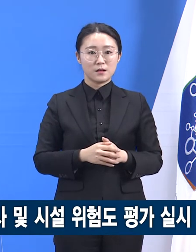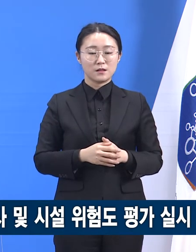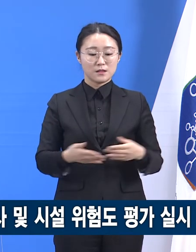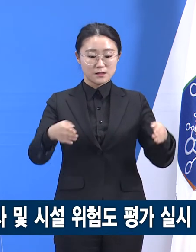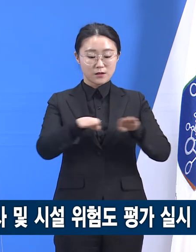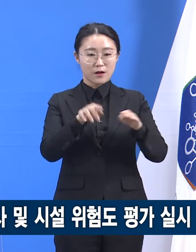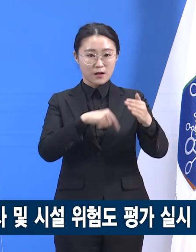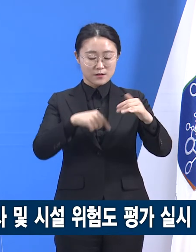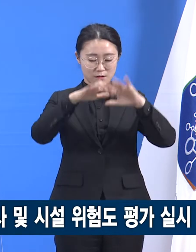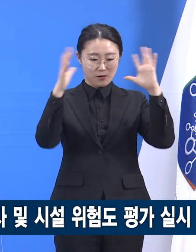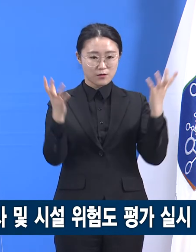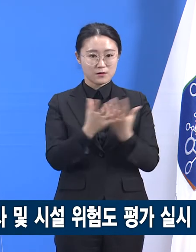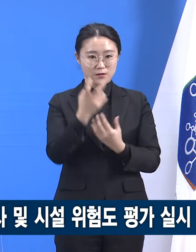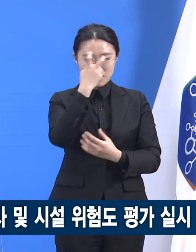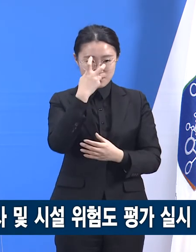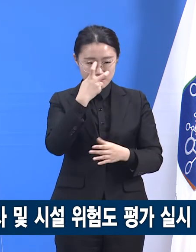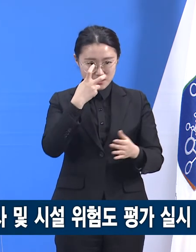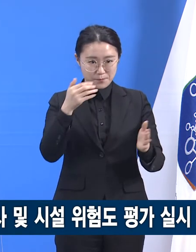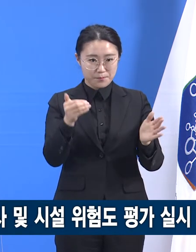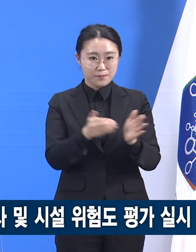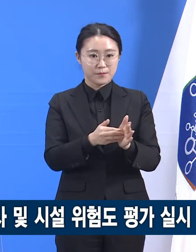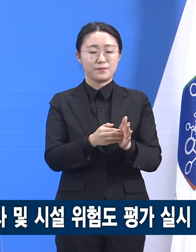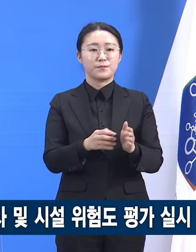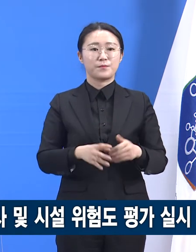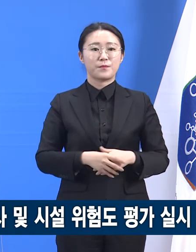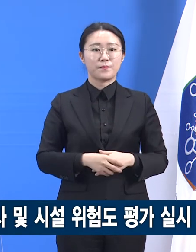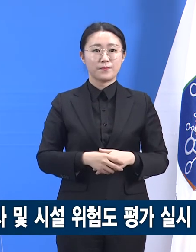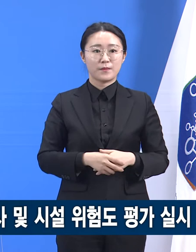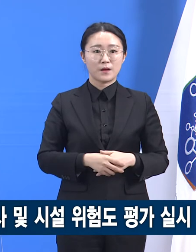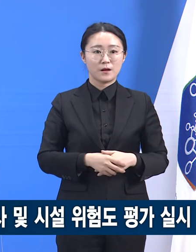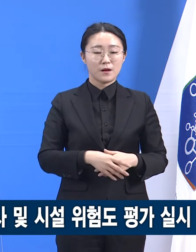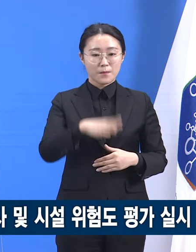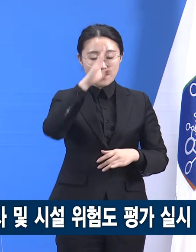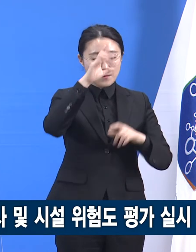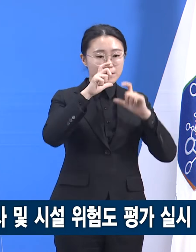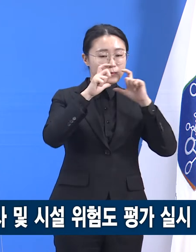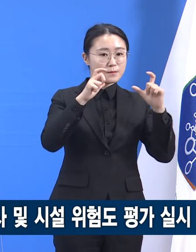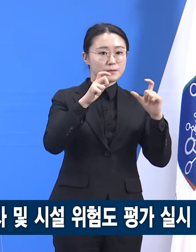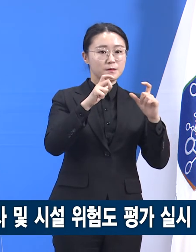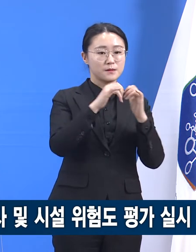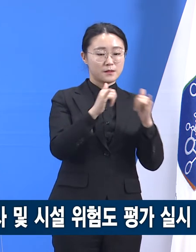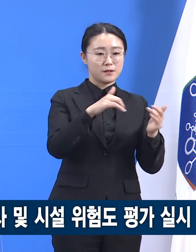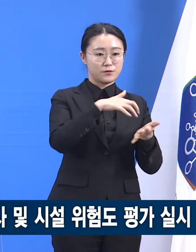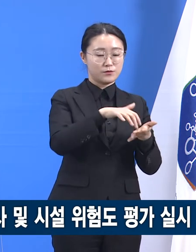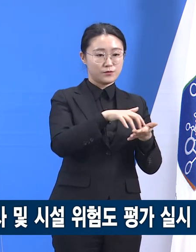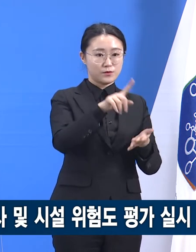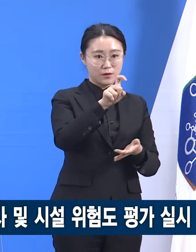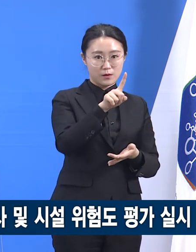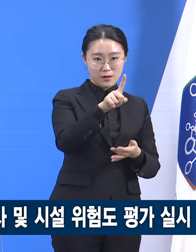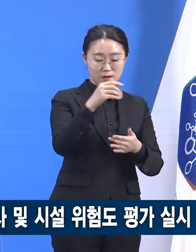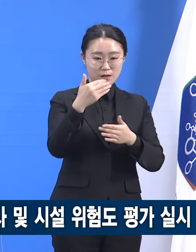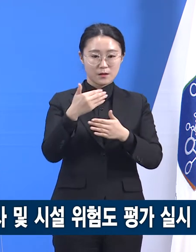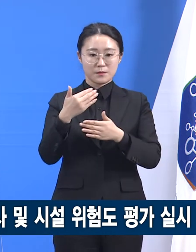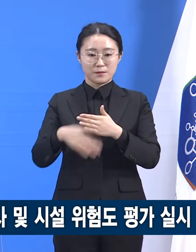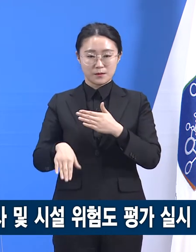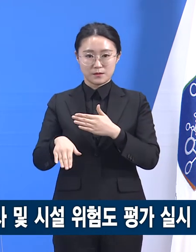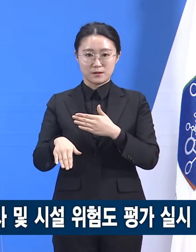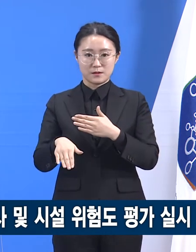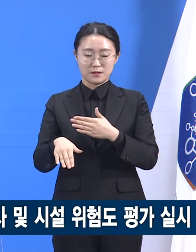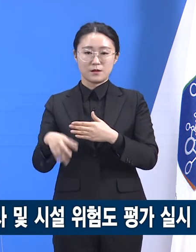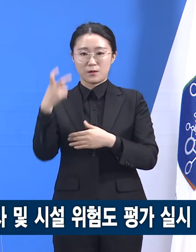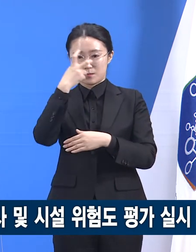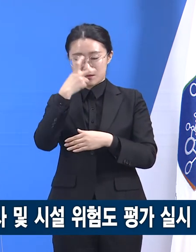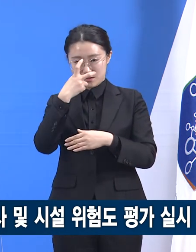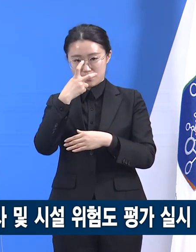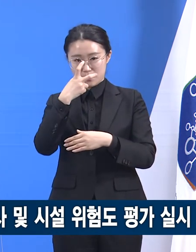음성 31명 결과가 확인된 상태이며, 남은 59명은 검사를 진행 중입니다. 시설 위험도